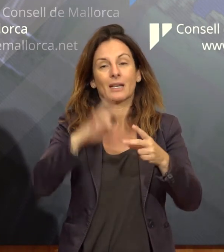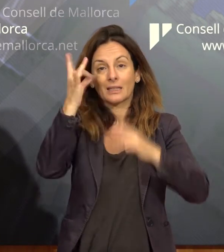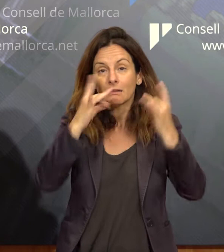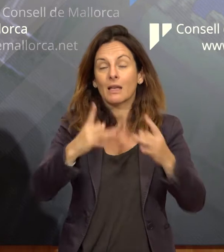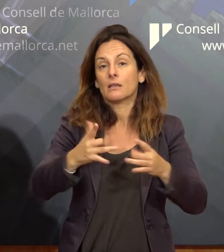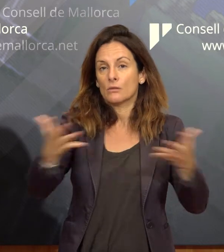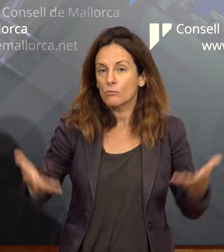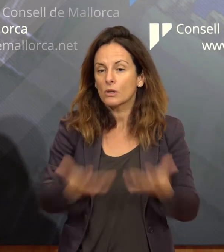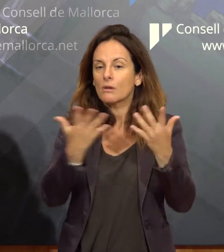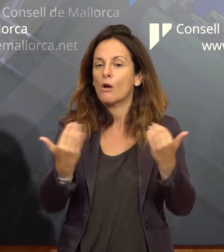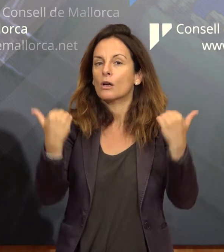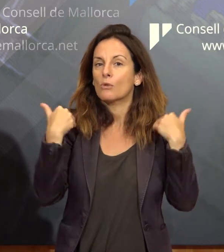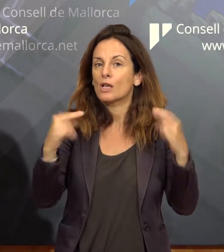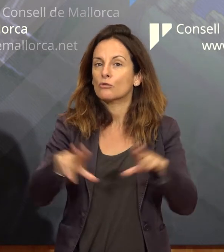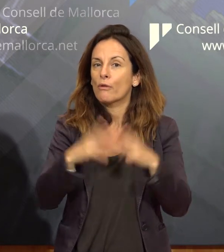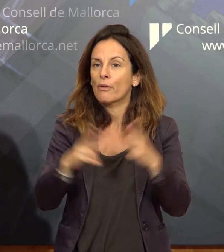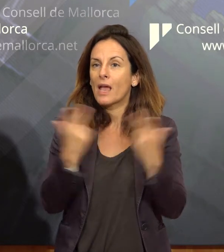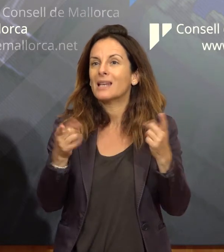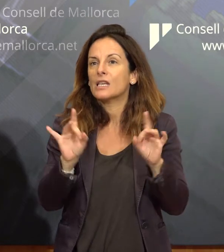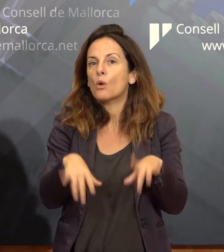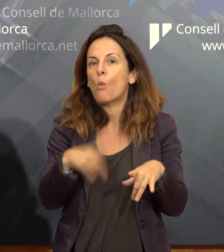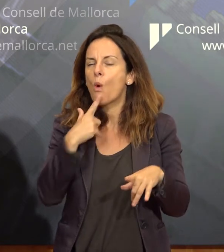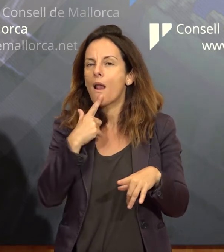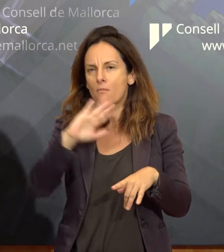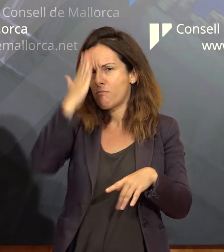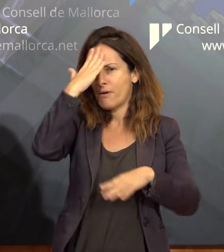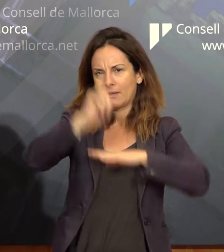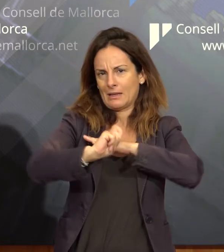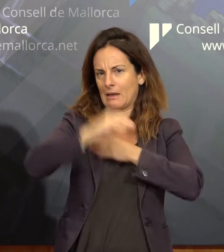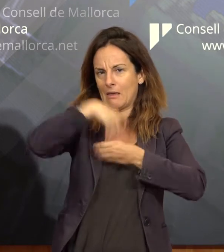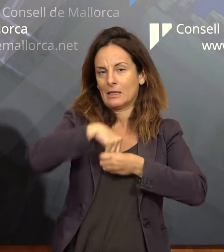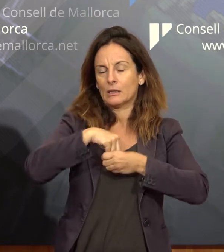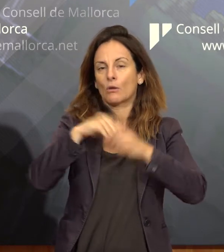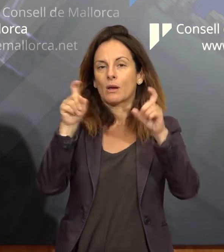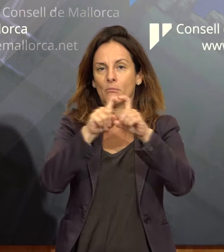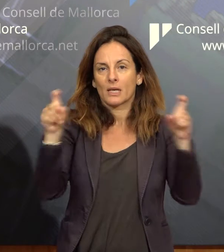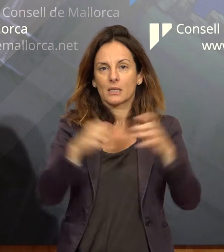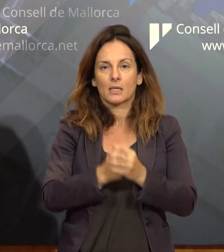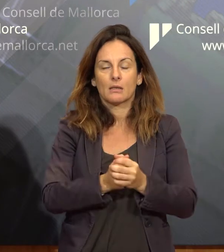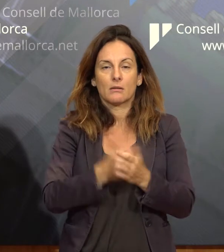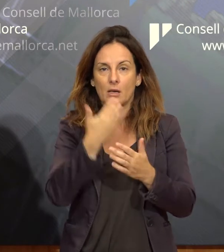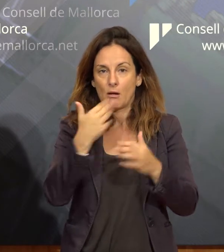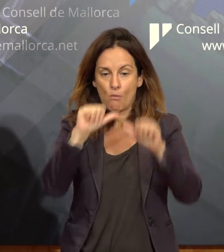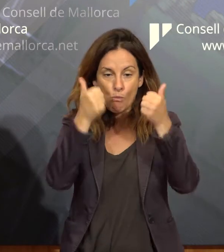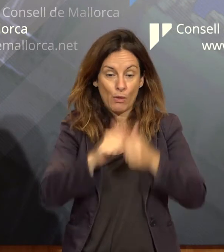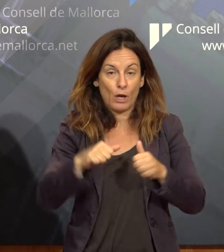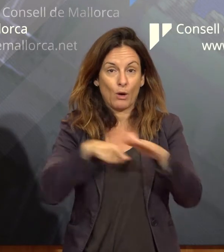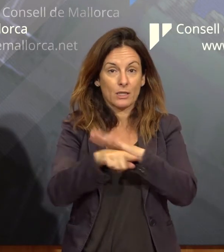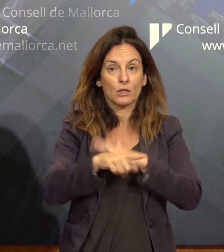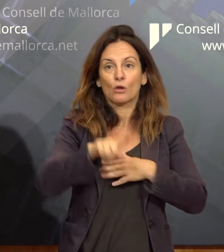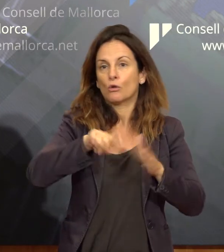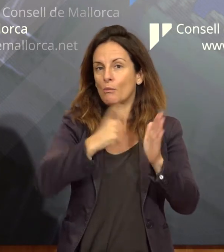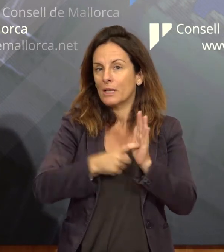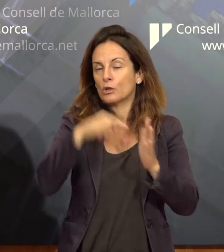fomentin la responsabilitat social com a eina de gestió estratègica. Activitats que donin a conèixer un model de gestió integral, ètica i